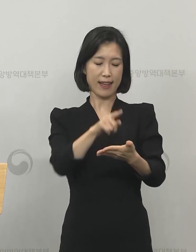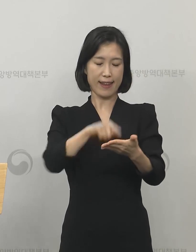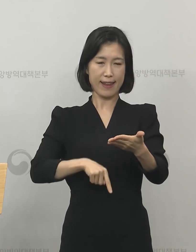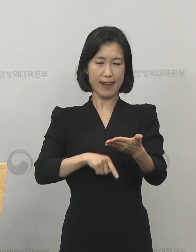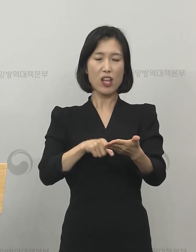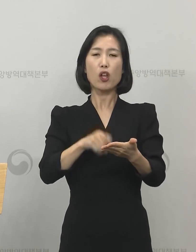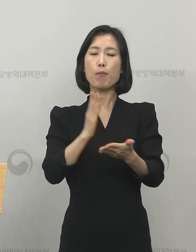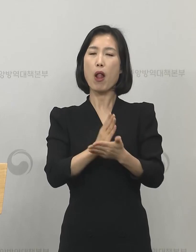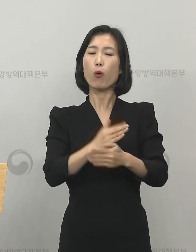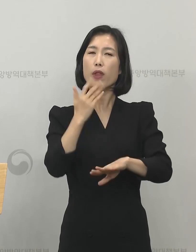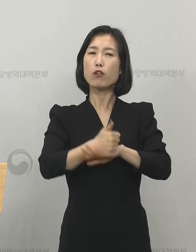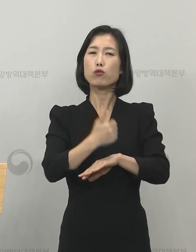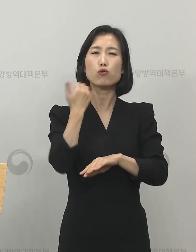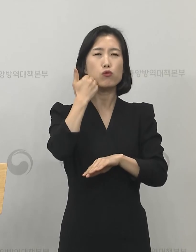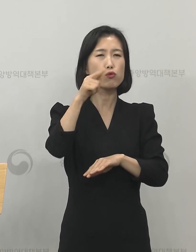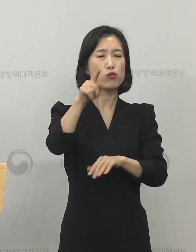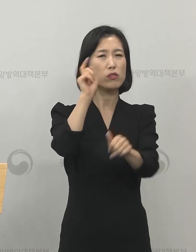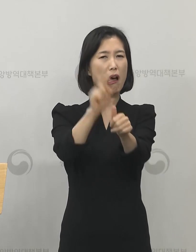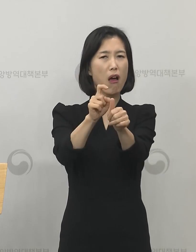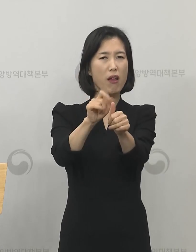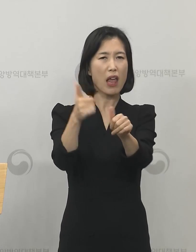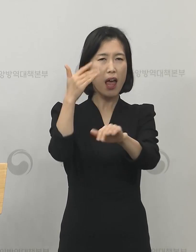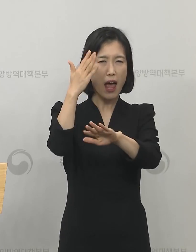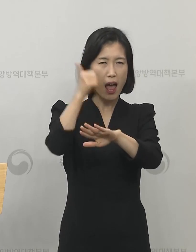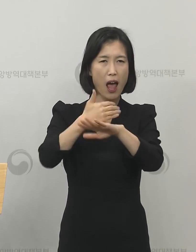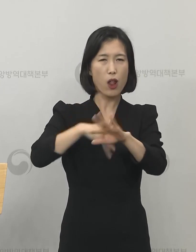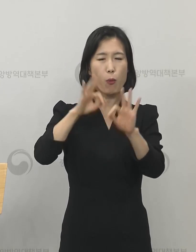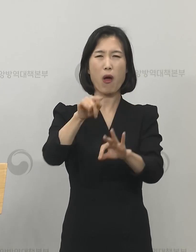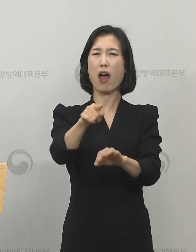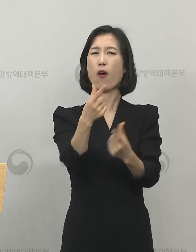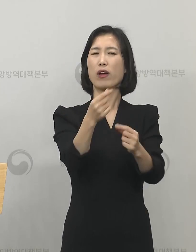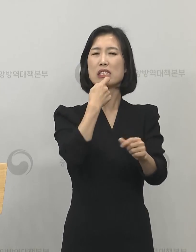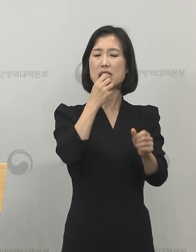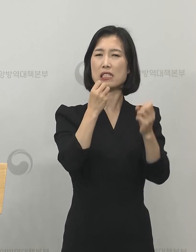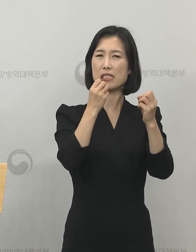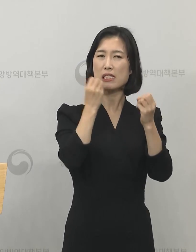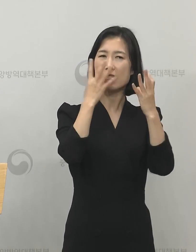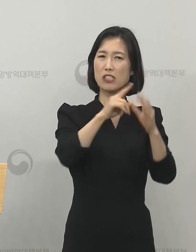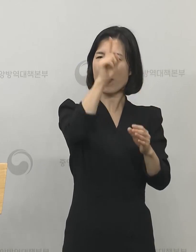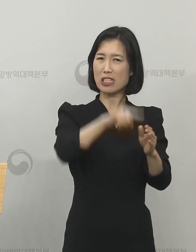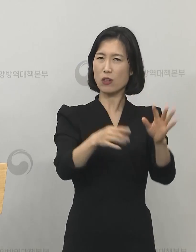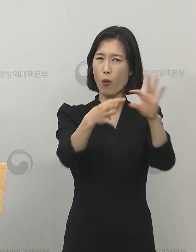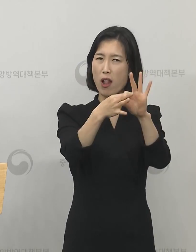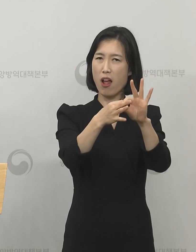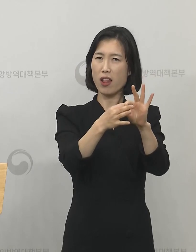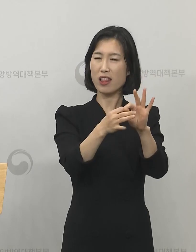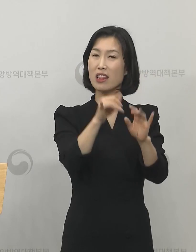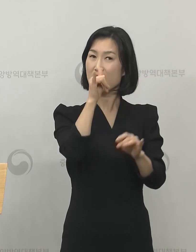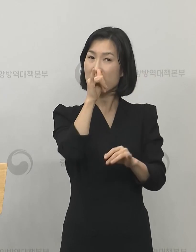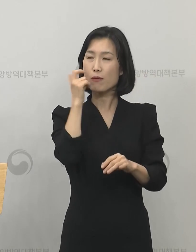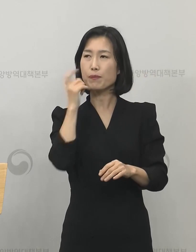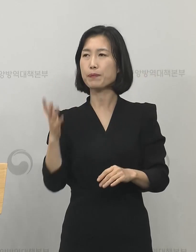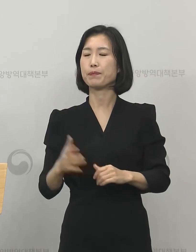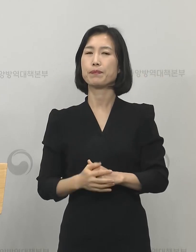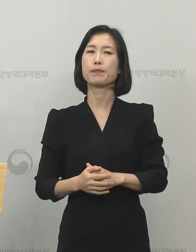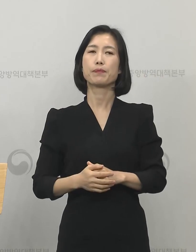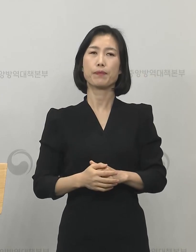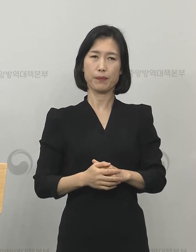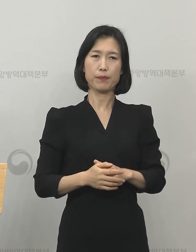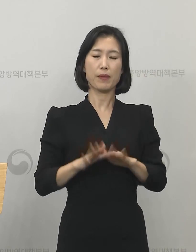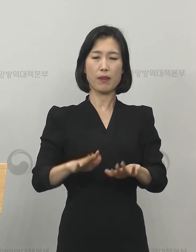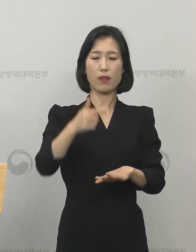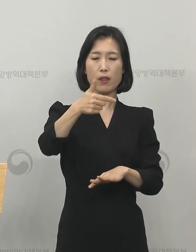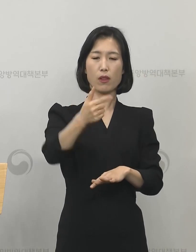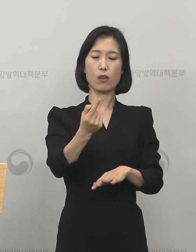신천지 교인으로 확인된 사례가 있는지 질문하셨습니다. 네 이번에 논산훈련소에서 확인된